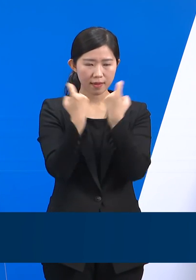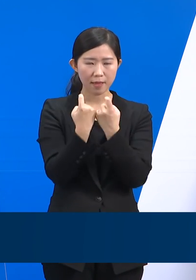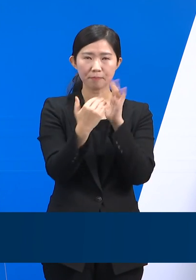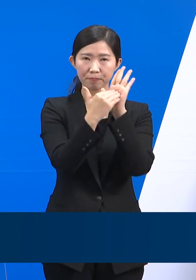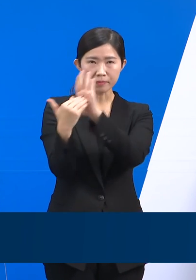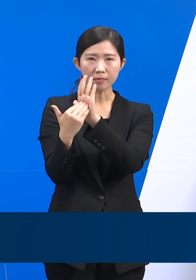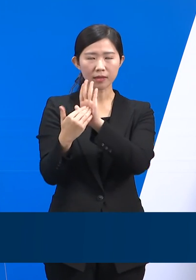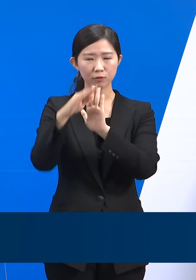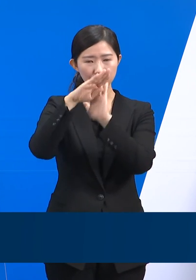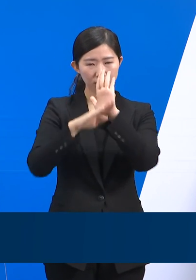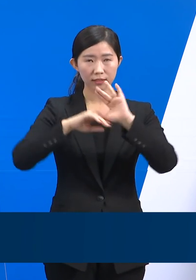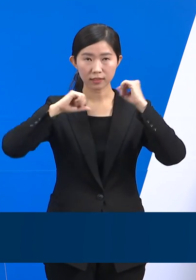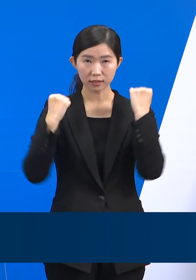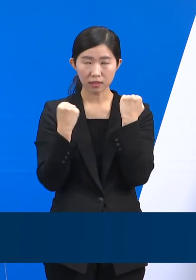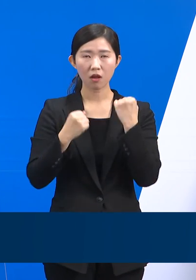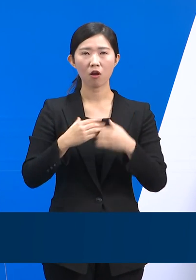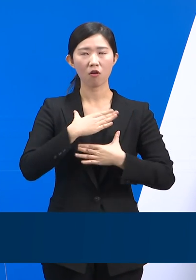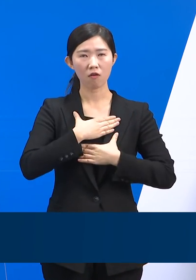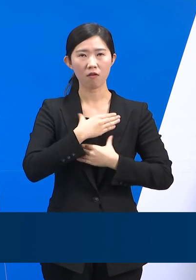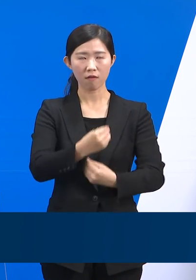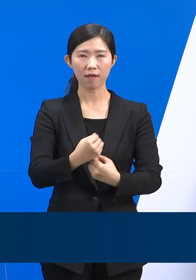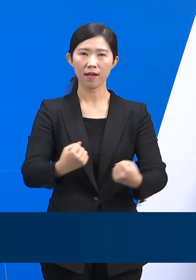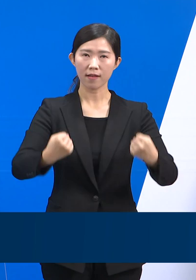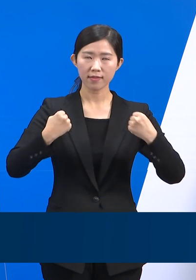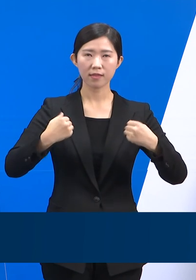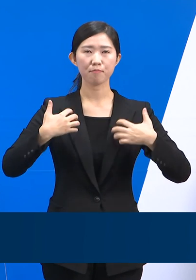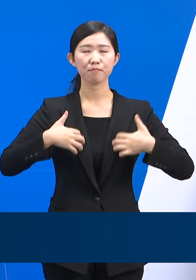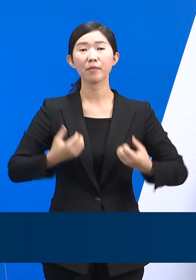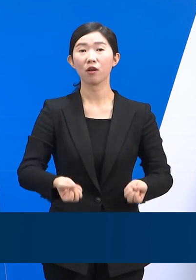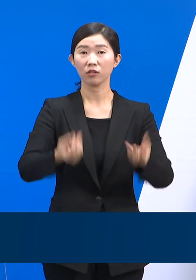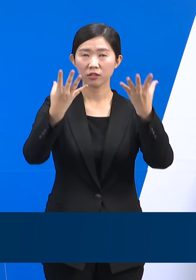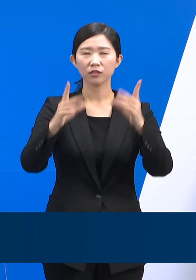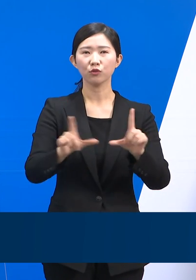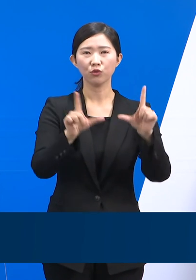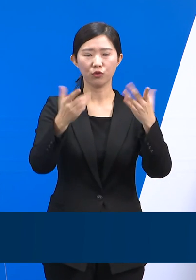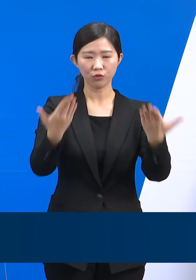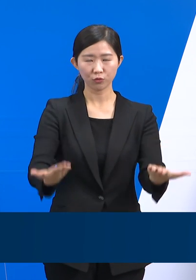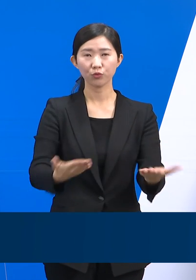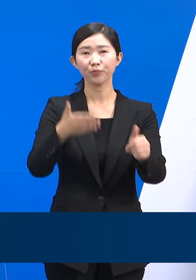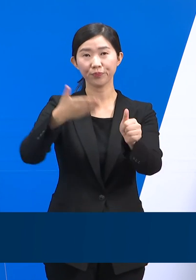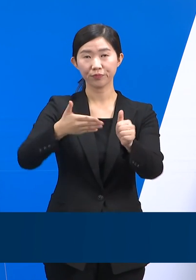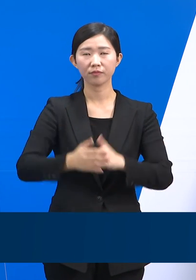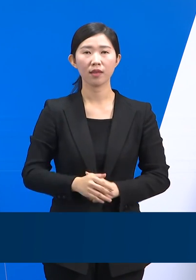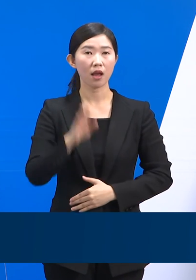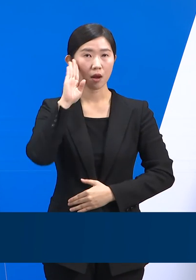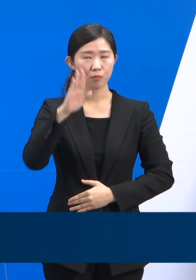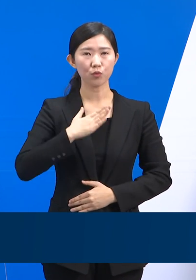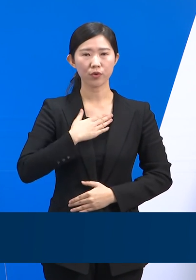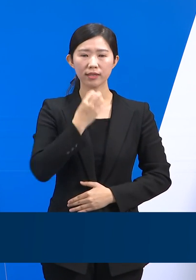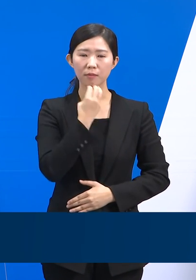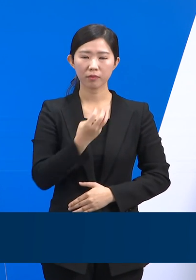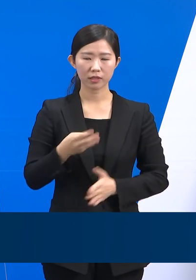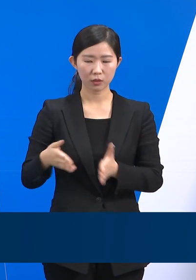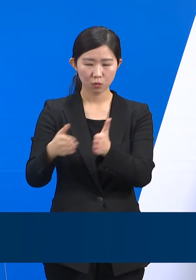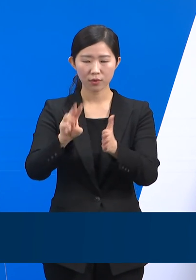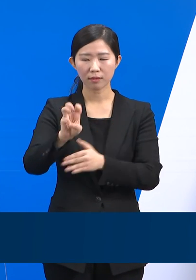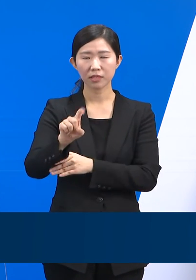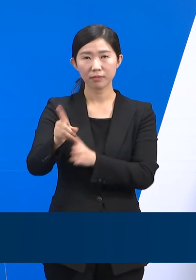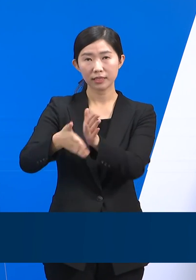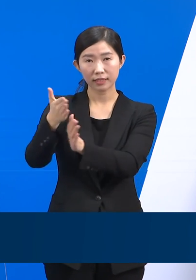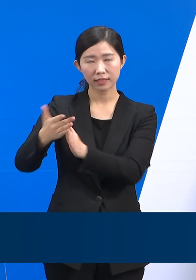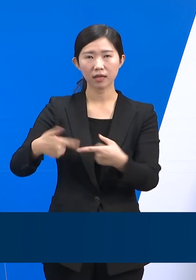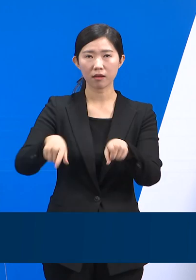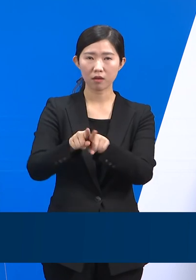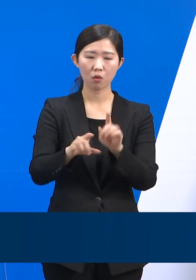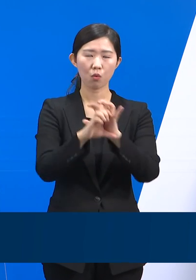준수하시며, 건강하고 안전한 명절을 보내시기 바랍니다. 앞으로도 경기도는 31개 시군과 함께 코로나19 극복과